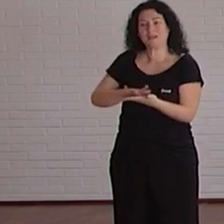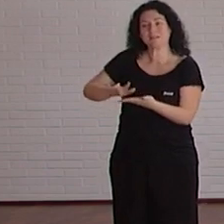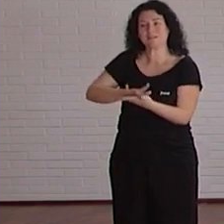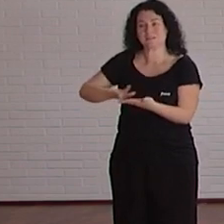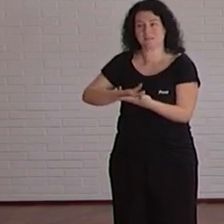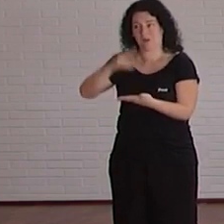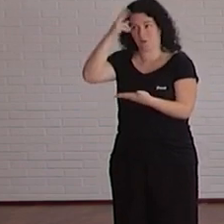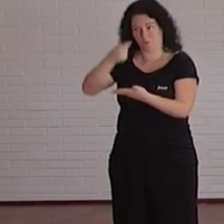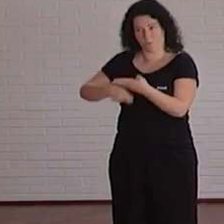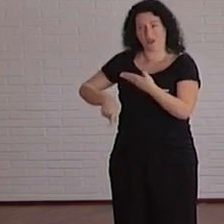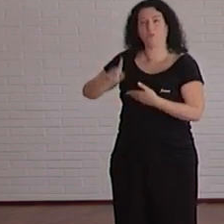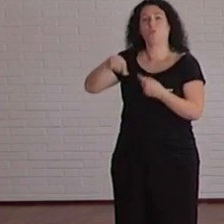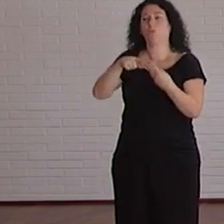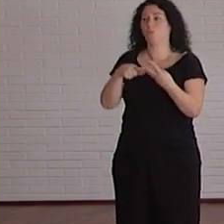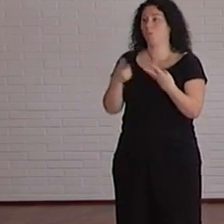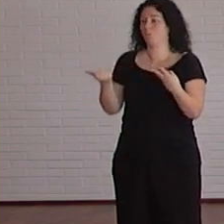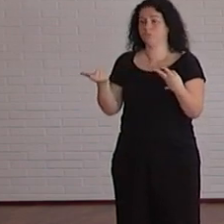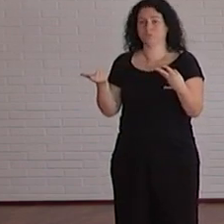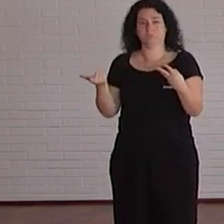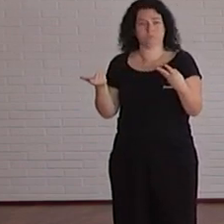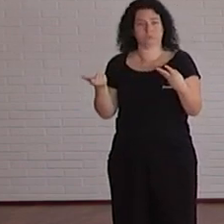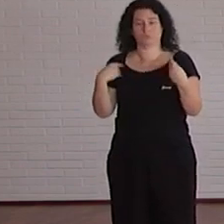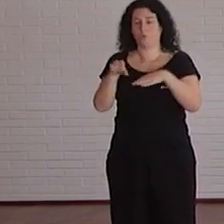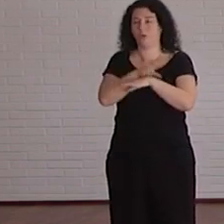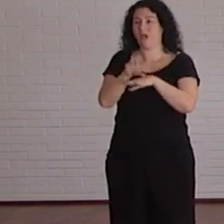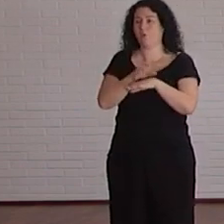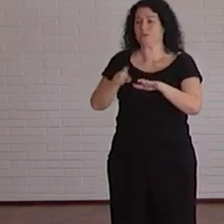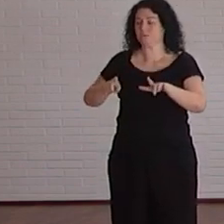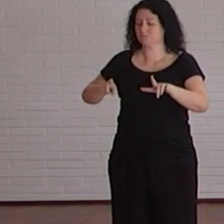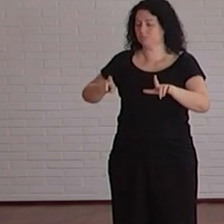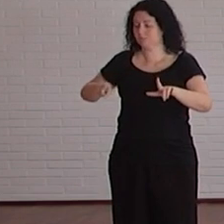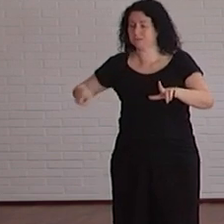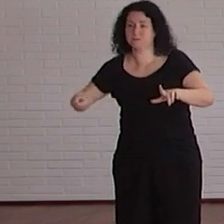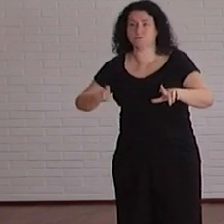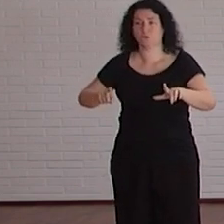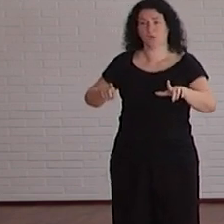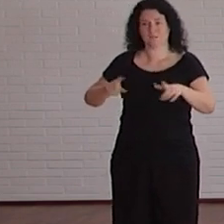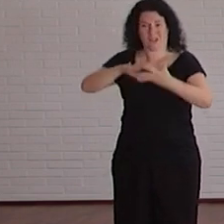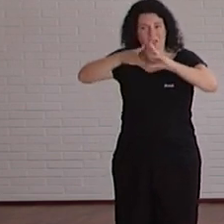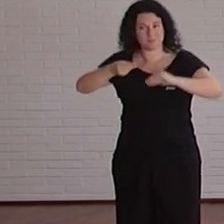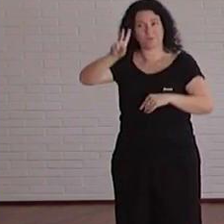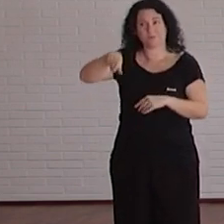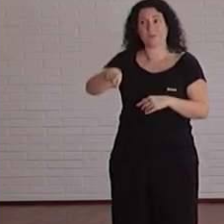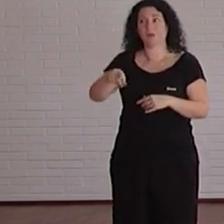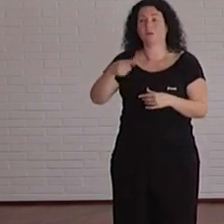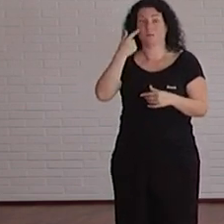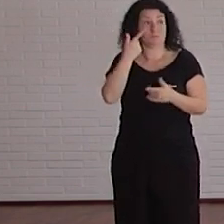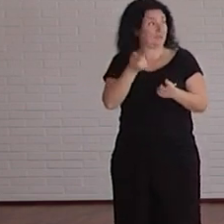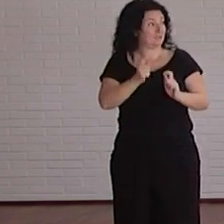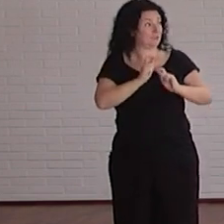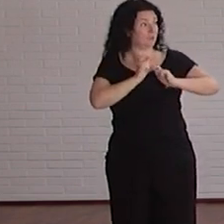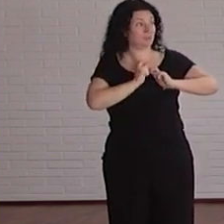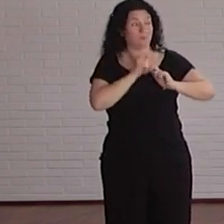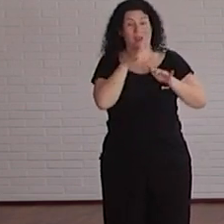11 pulsadores y conmutadores para manejar los ordenadores y cuando recibamos todo esto porque todavía está en proceso